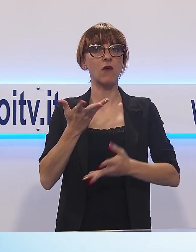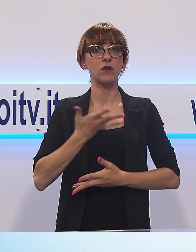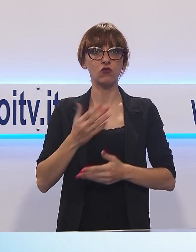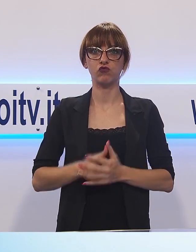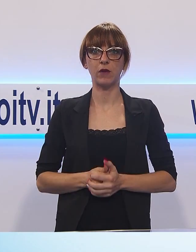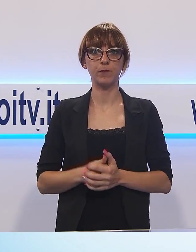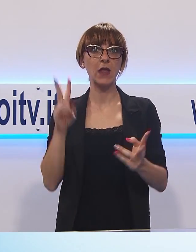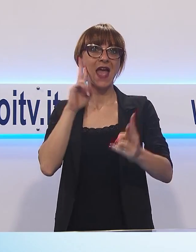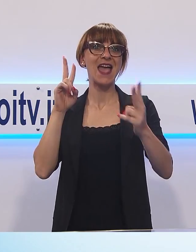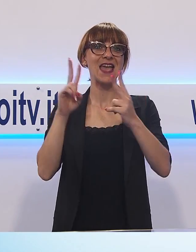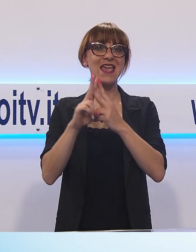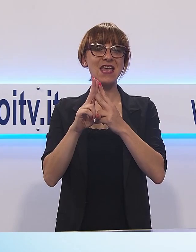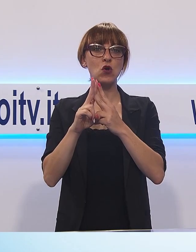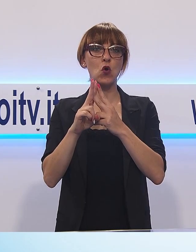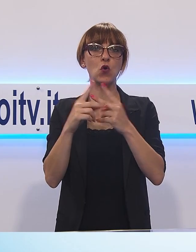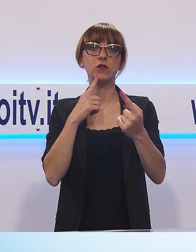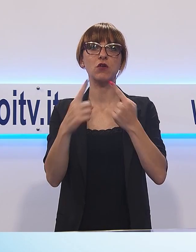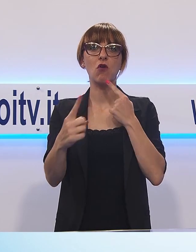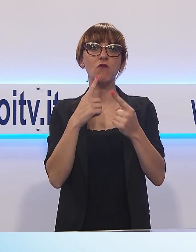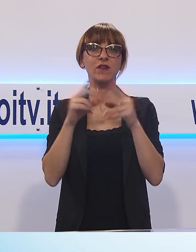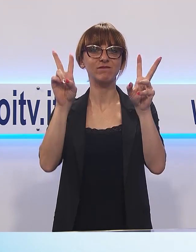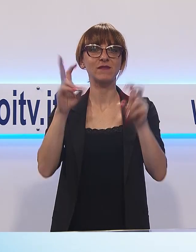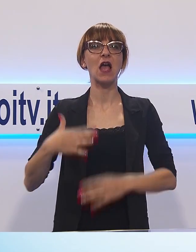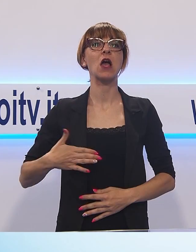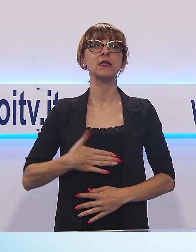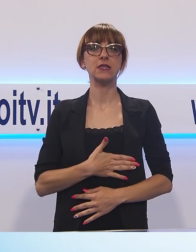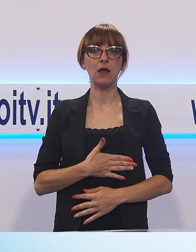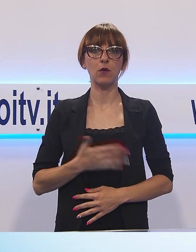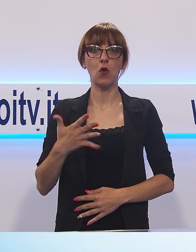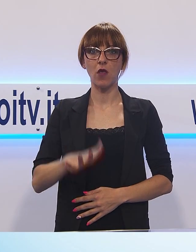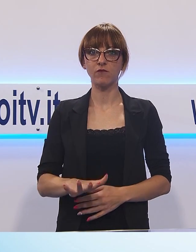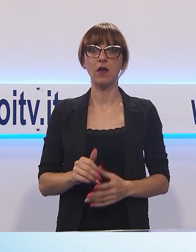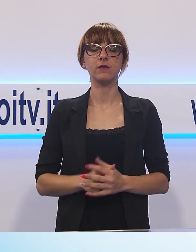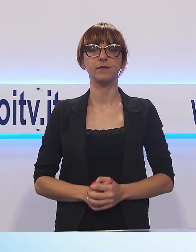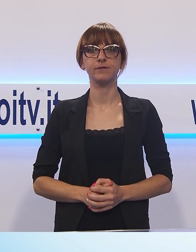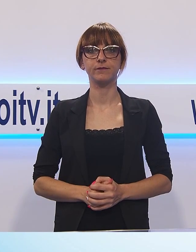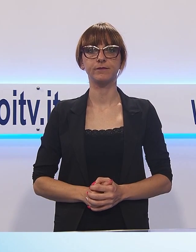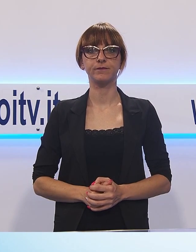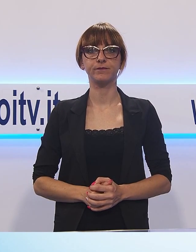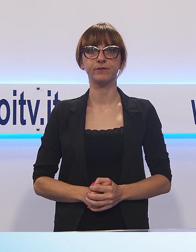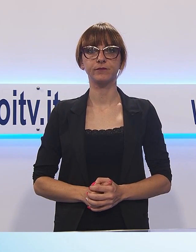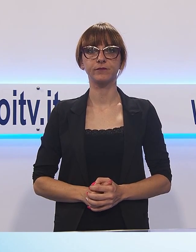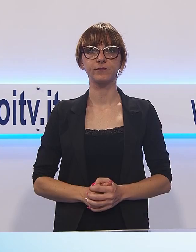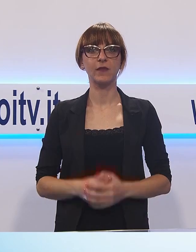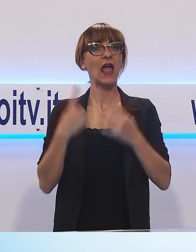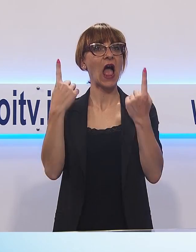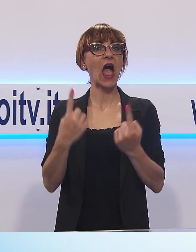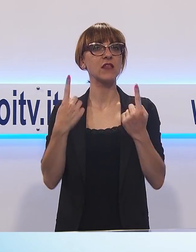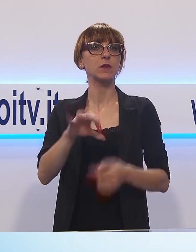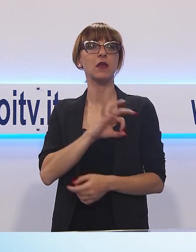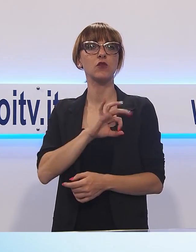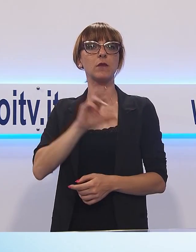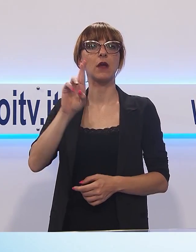'imperatore San Micheletto Gremito per il primo appuntamento. Aspettando il Repaci, due serate di